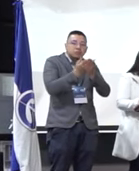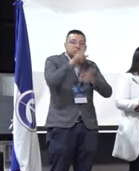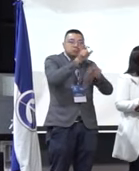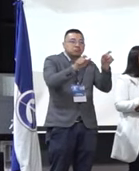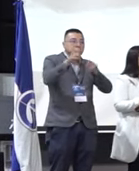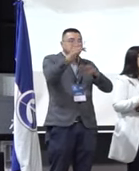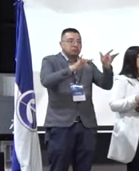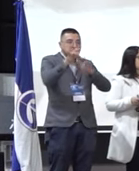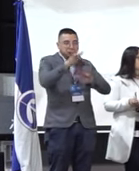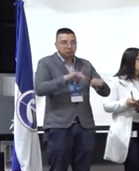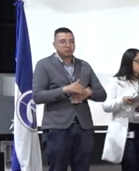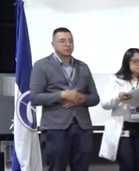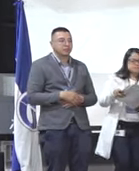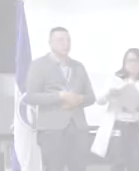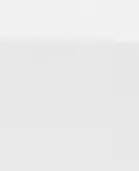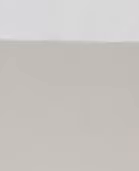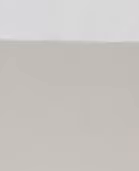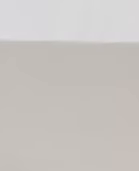acompañarnos.